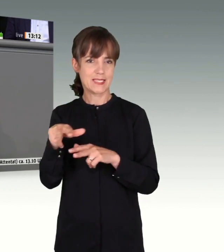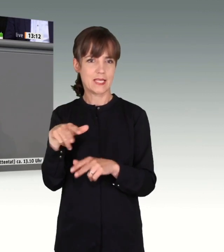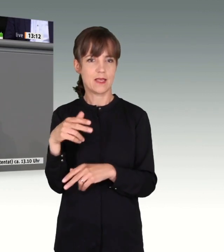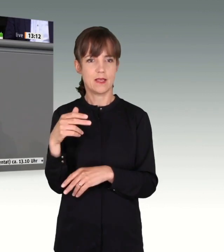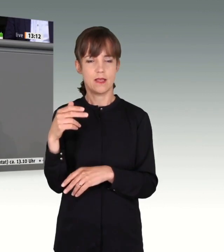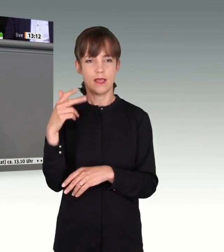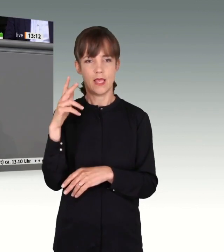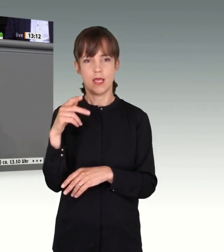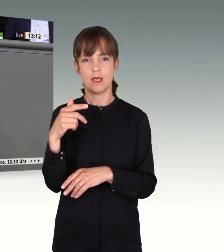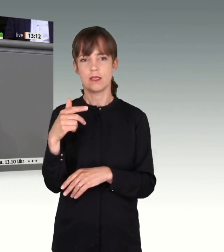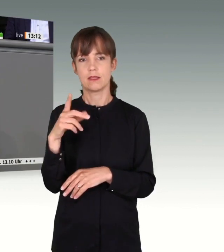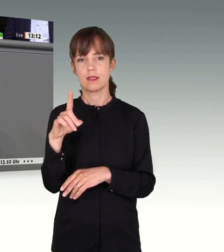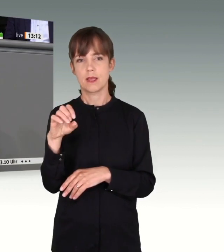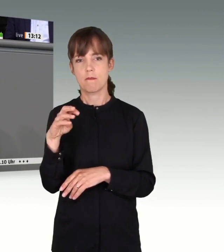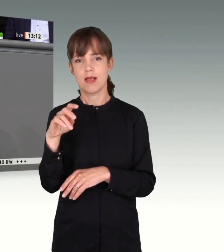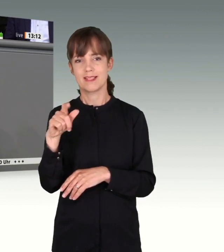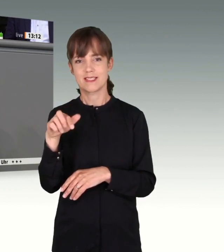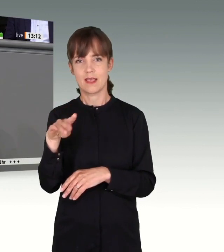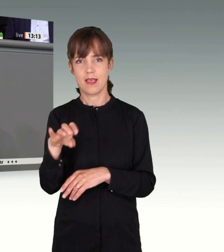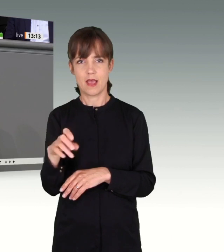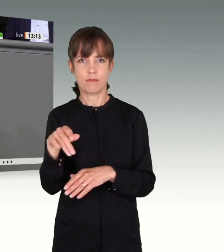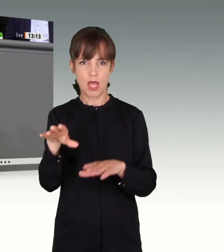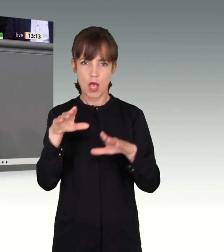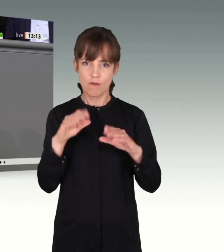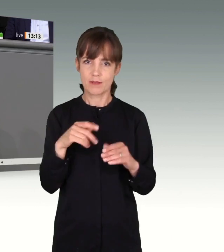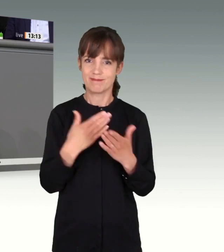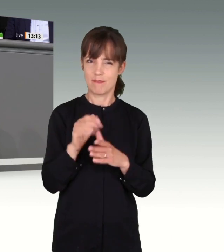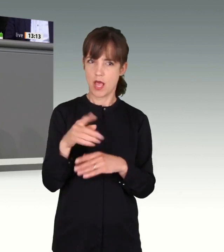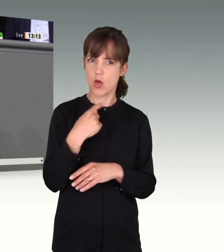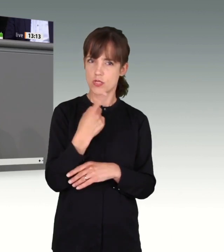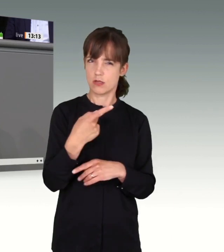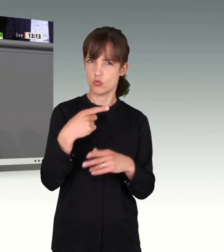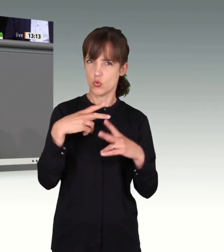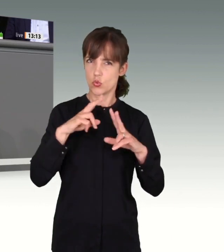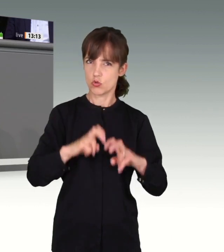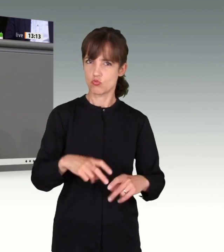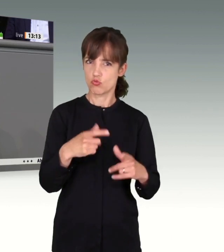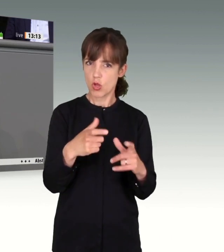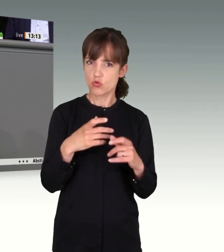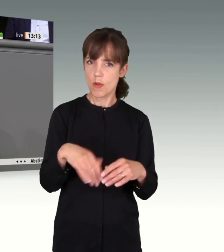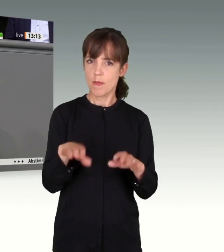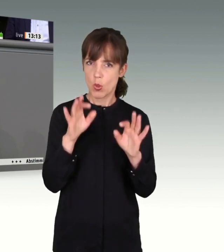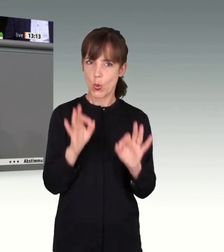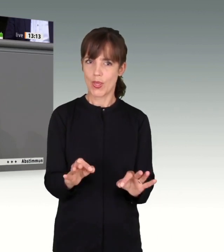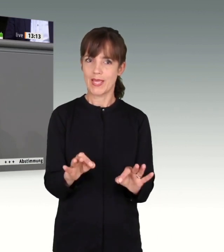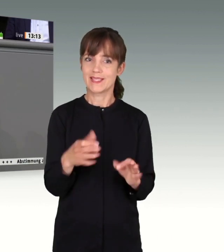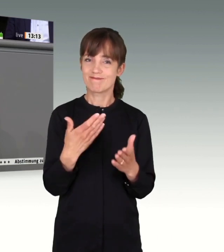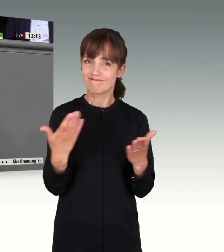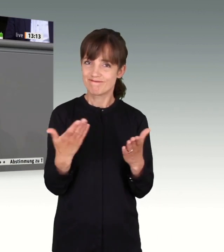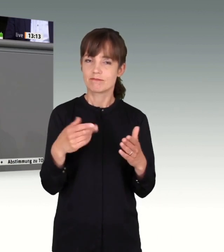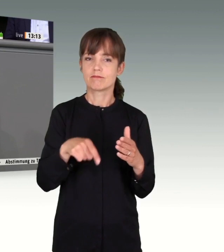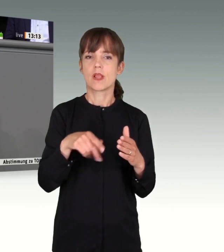de Maizière aufzunehmen, den er in seiner Aussage im Untersuchungsausschuss noch mal konkretisiert hat, dass wir die